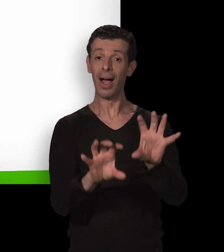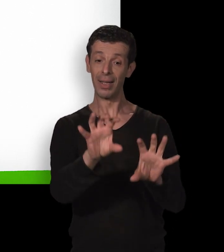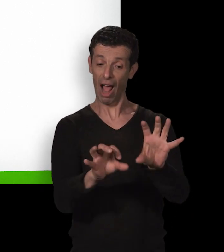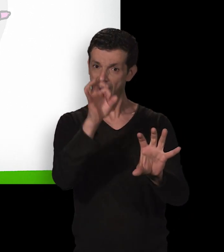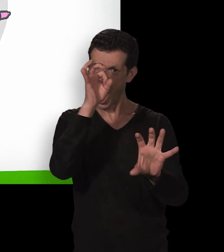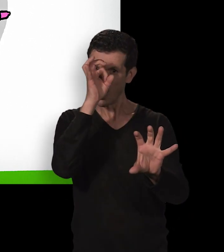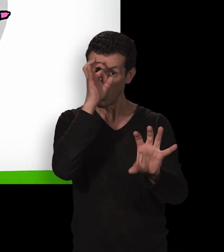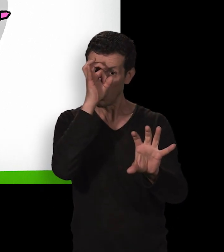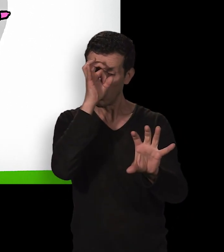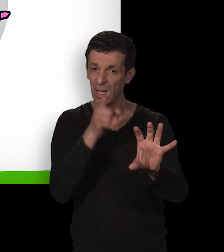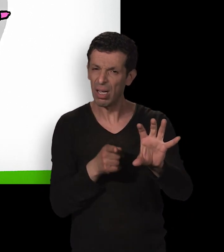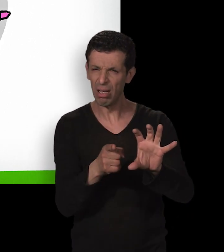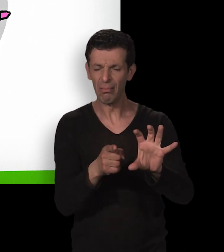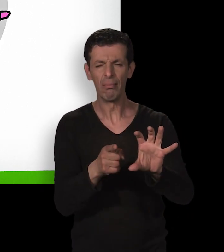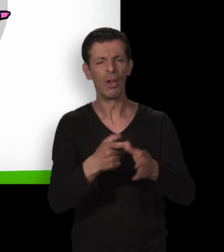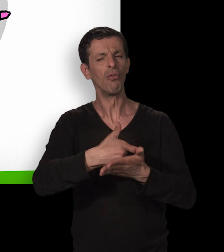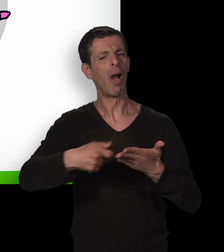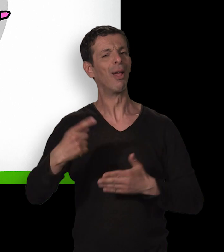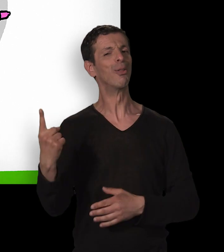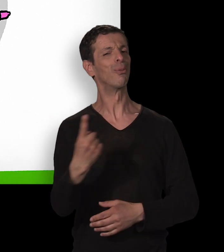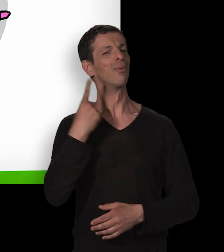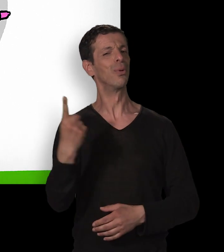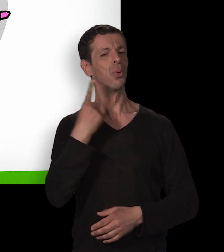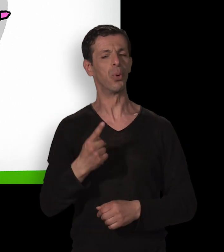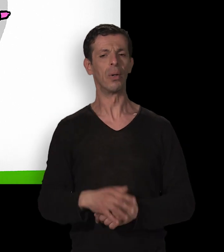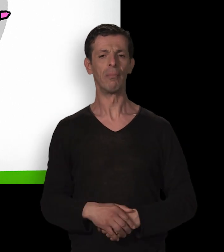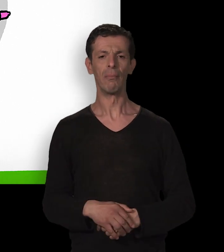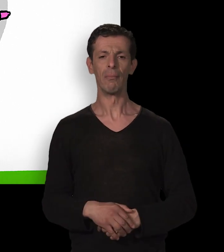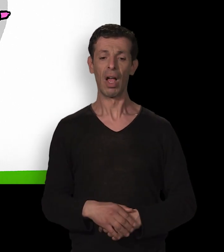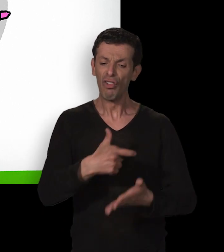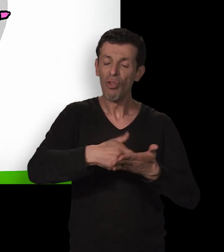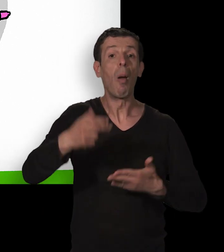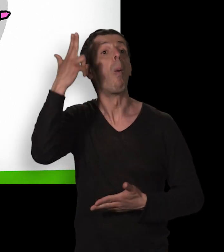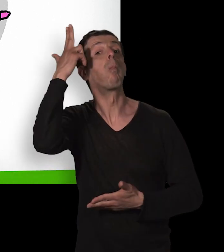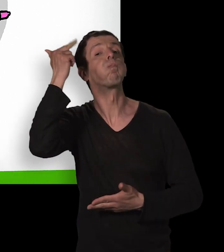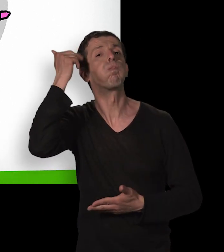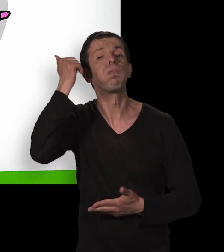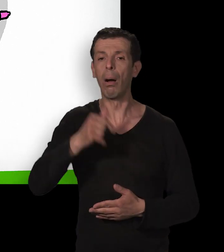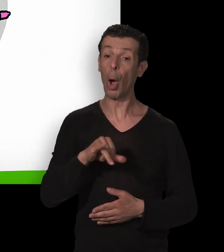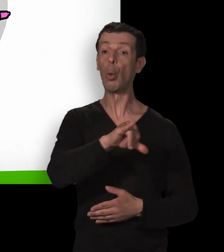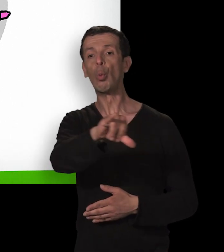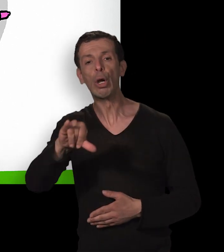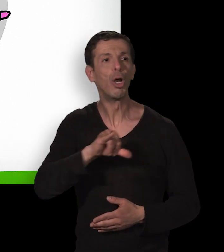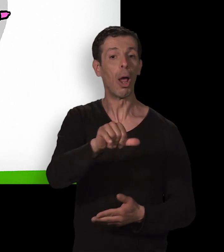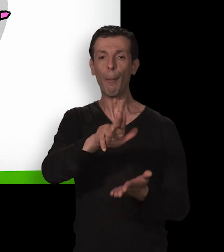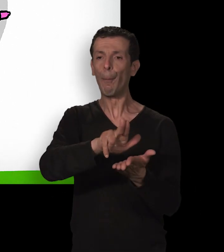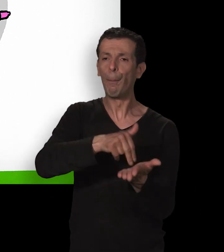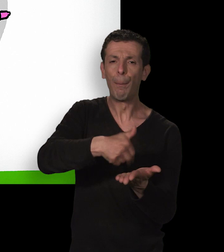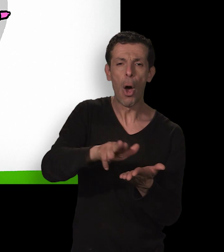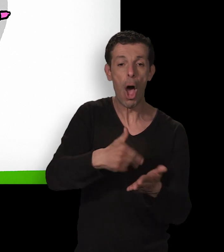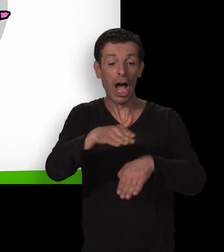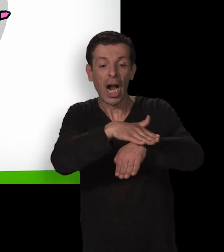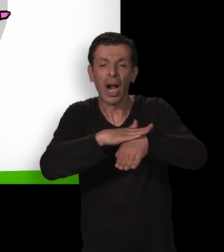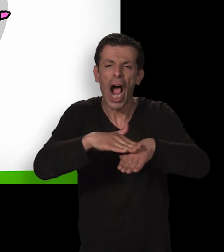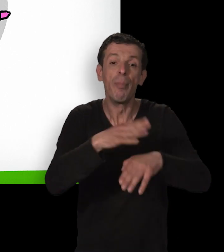Pour un rapport anal, il faut toujours mettre du lubrifiant. Mais attention, il ne faut jamais lubrifier avec des produits gras comme l'huile,